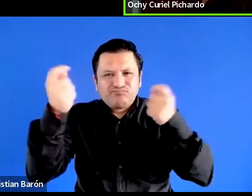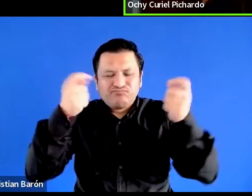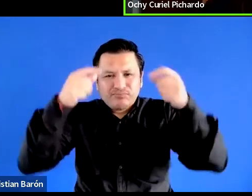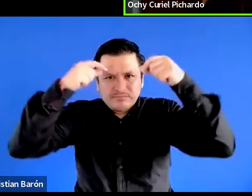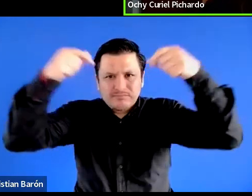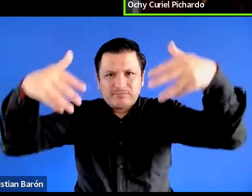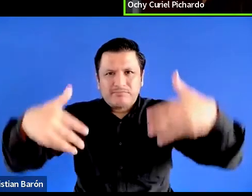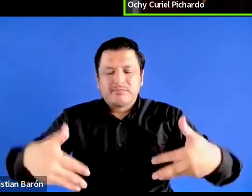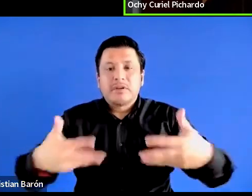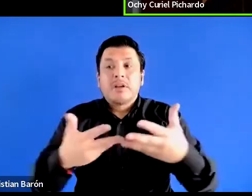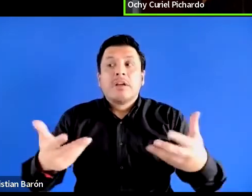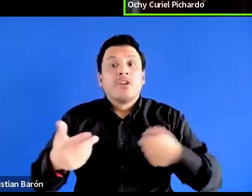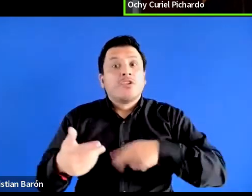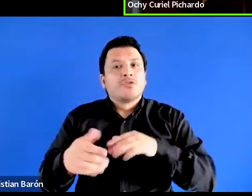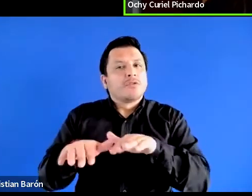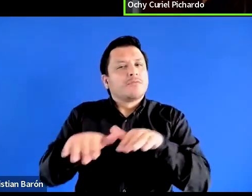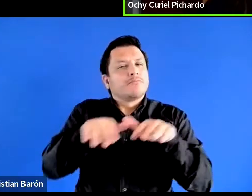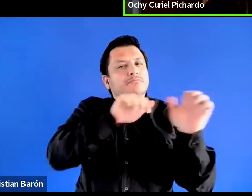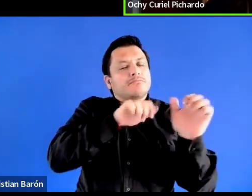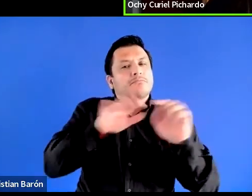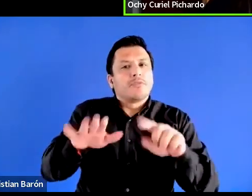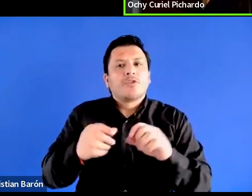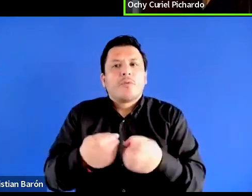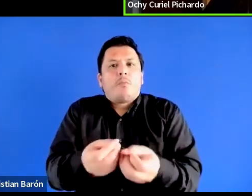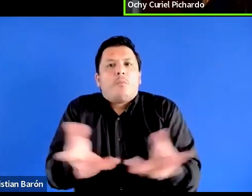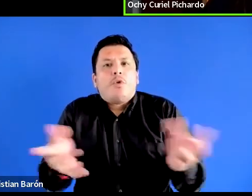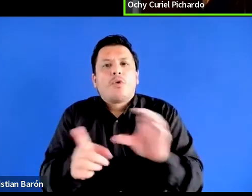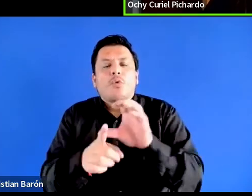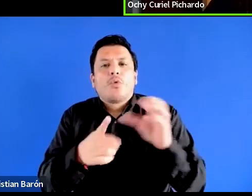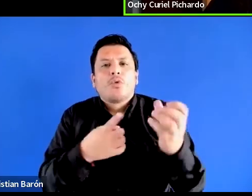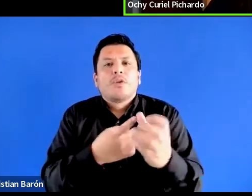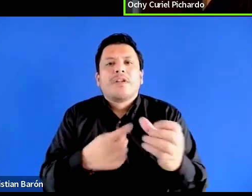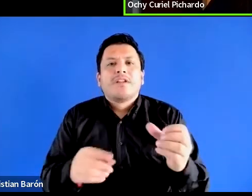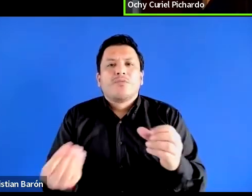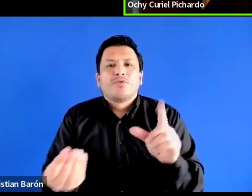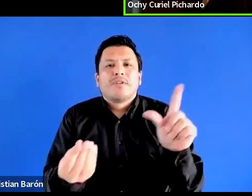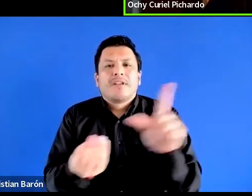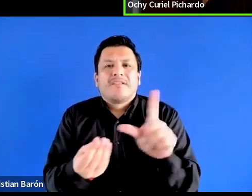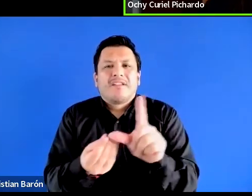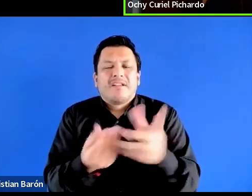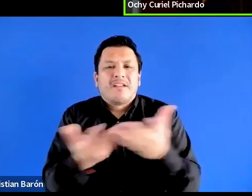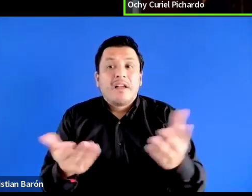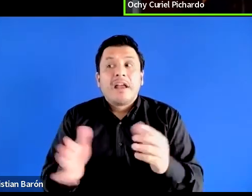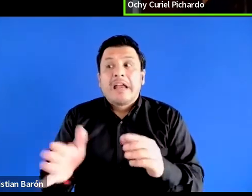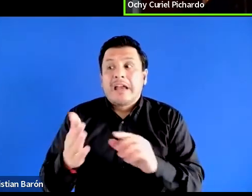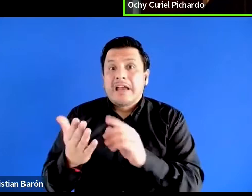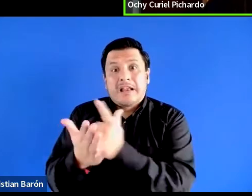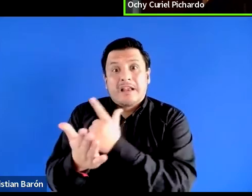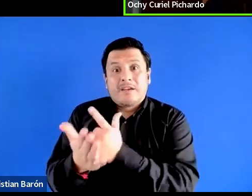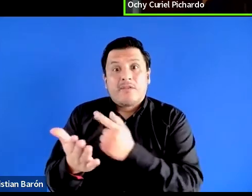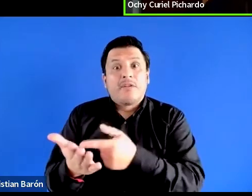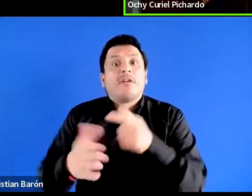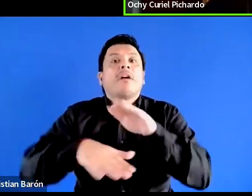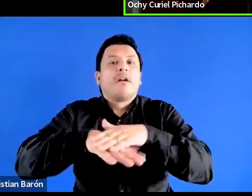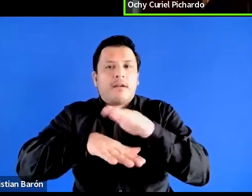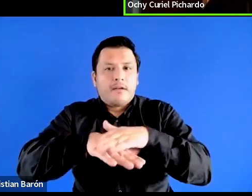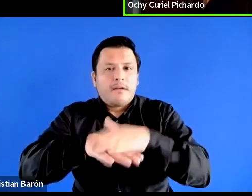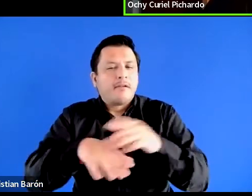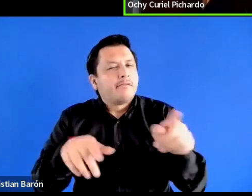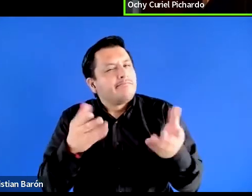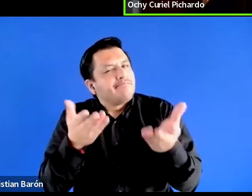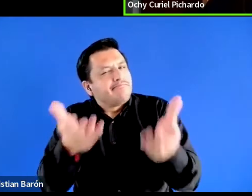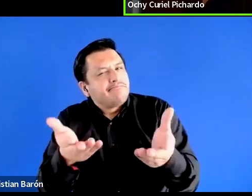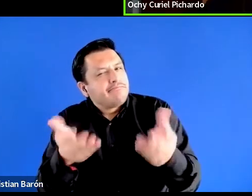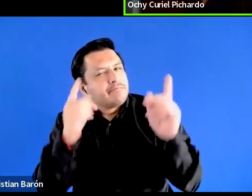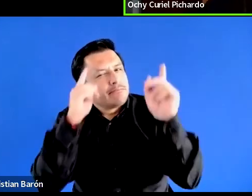tenemos que zafarnos un poco de ese multiculturalismo liberal. Yo creo que el libro invita precisamente a cuestionar los